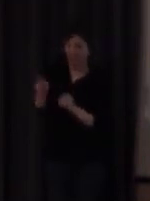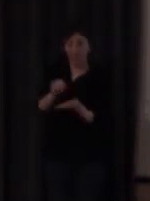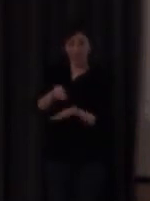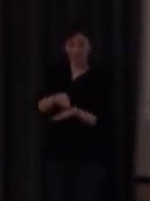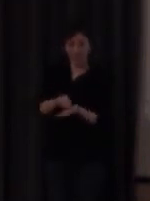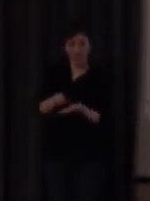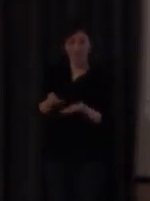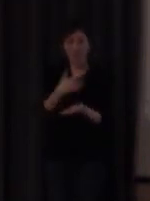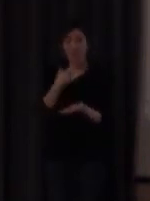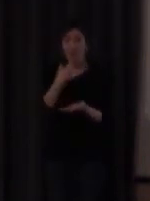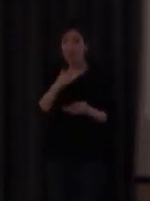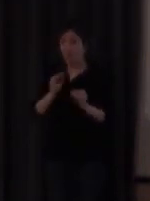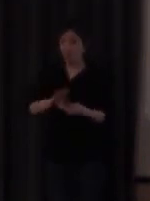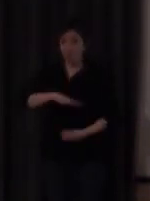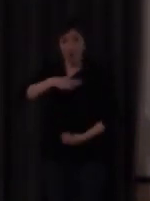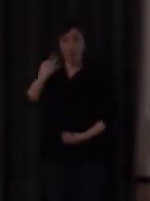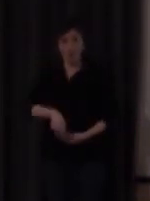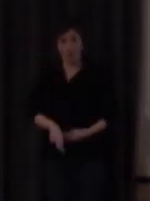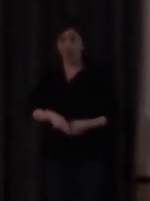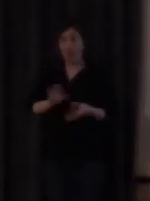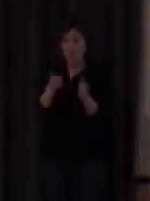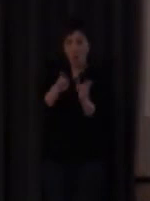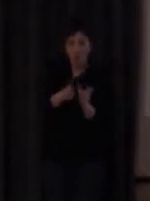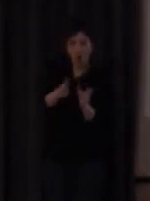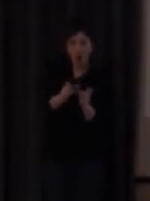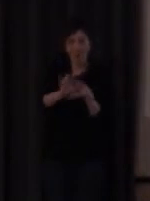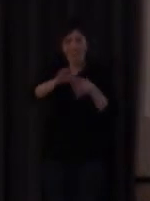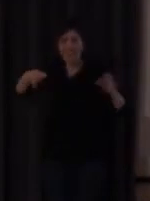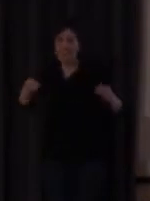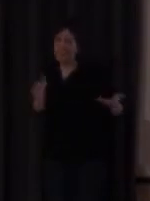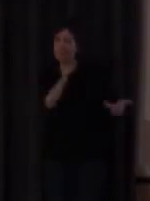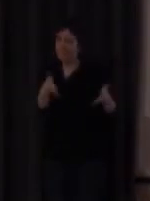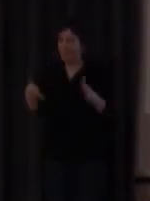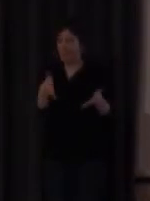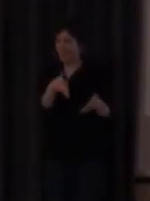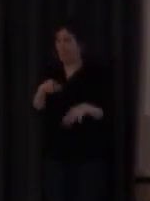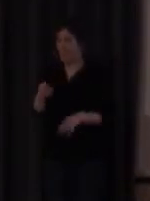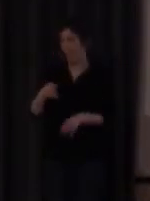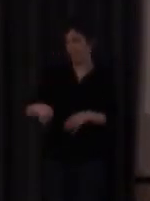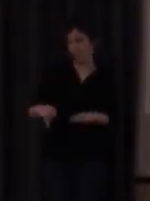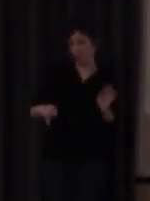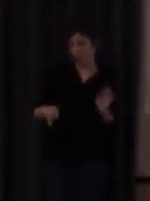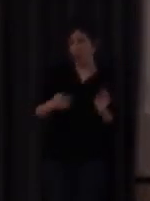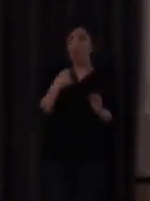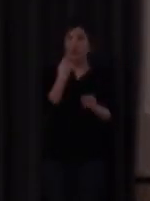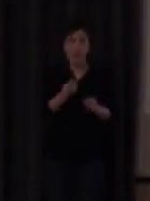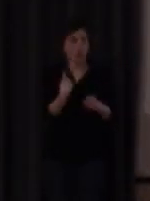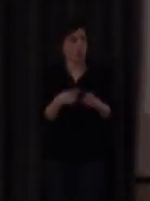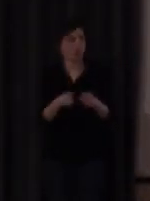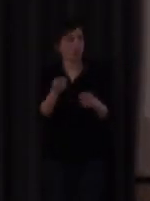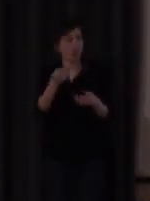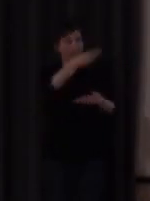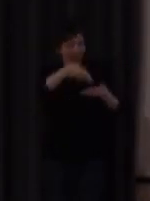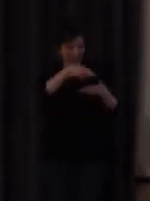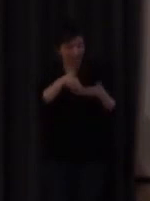escasa competencia morfológica y sintáctica. Digo esto porque leer y escribir va mucho